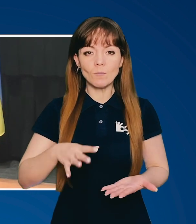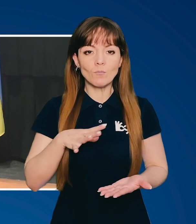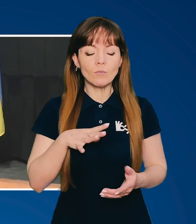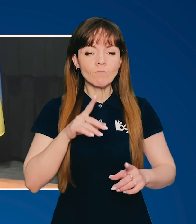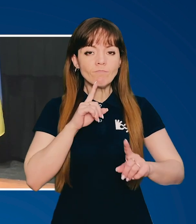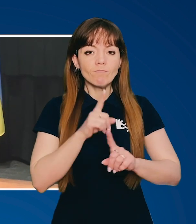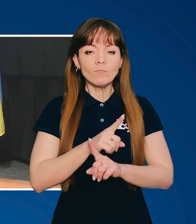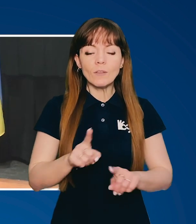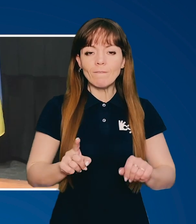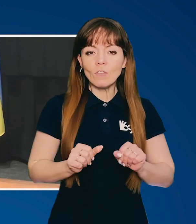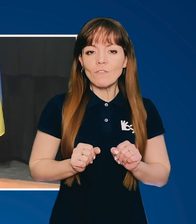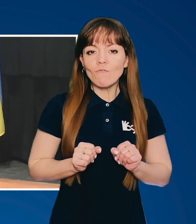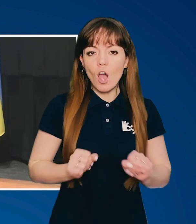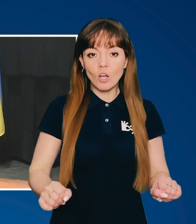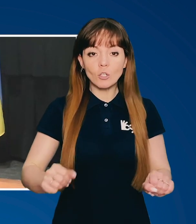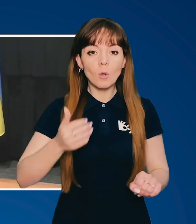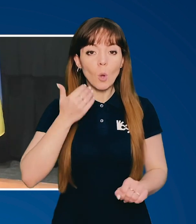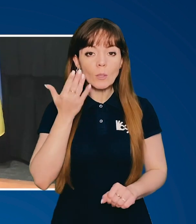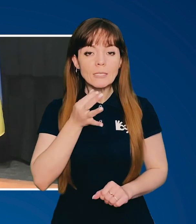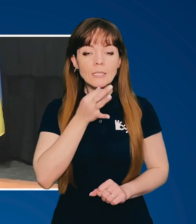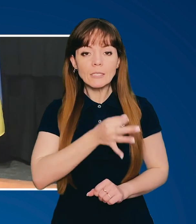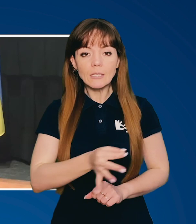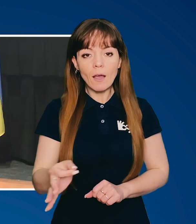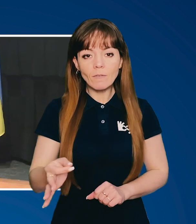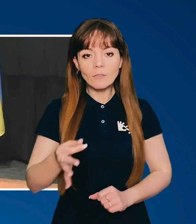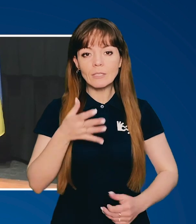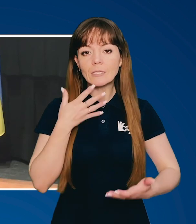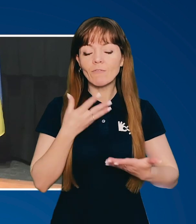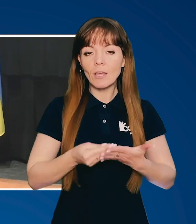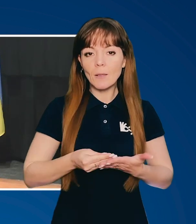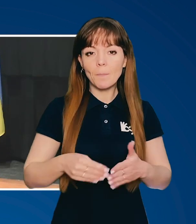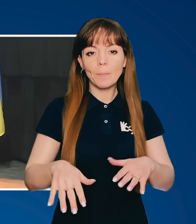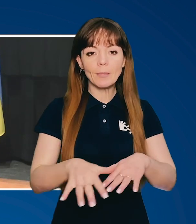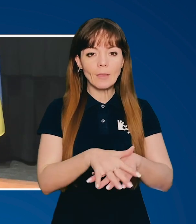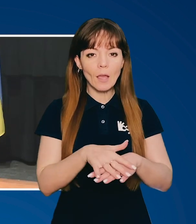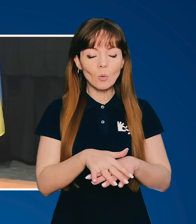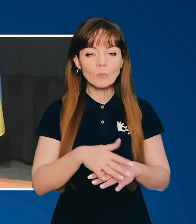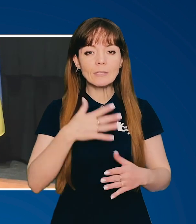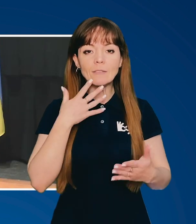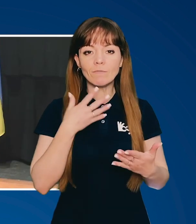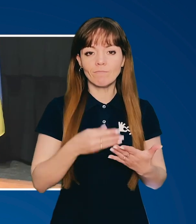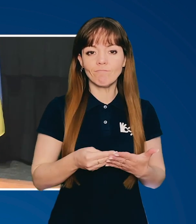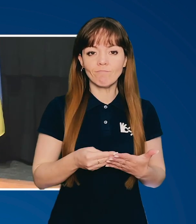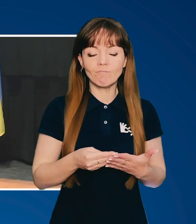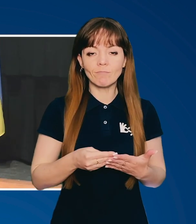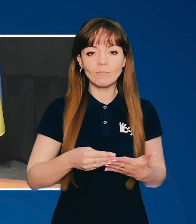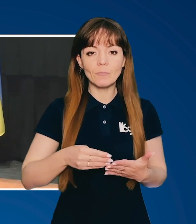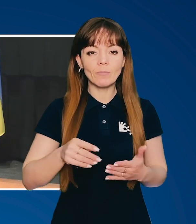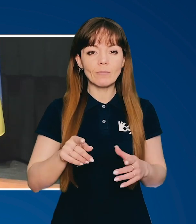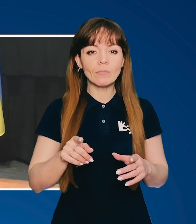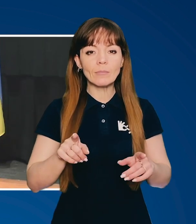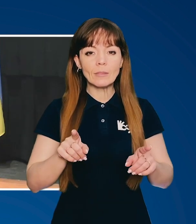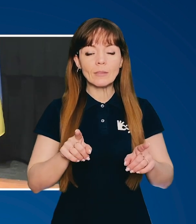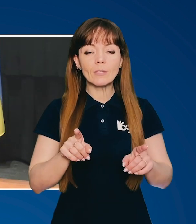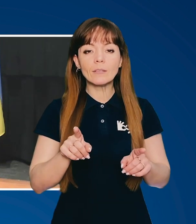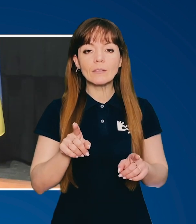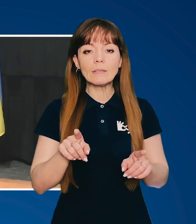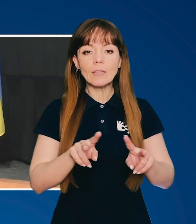був надзвичайно відважним, коли сказав своєму народу таким же